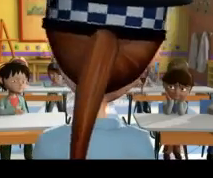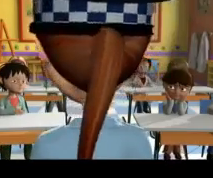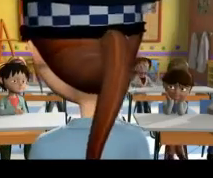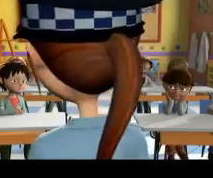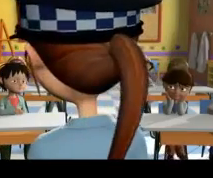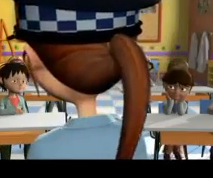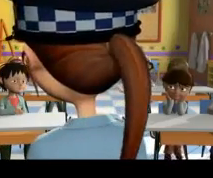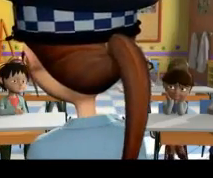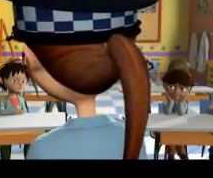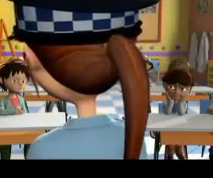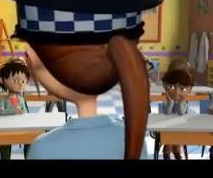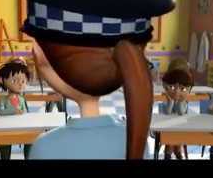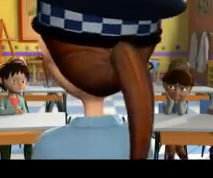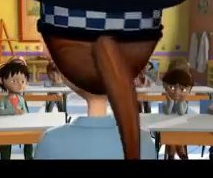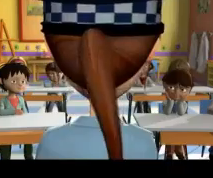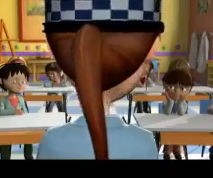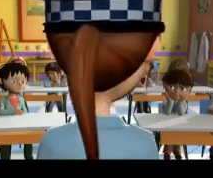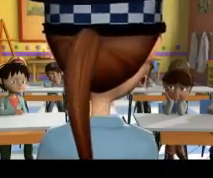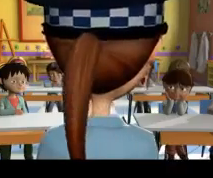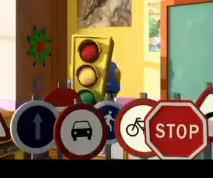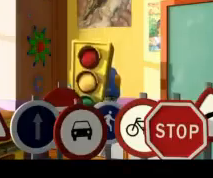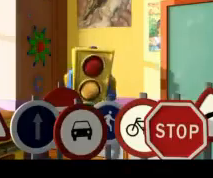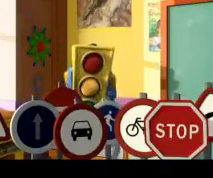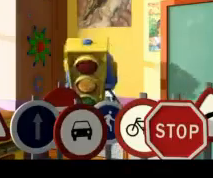mostrar. Y que todos debemos respetar.